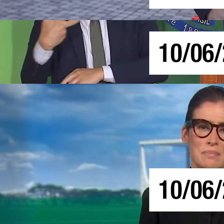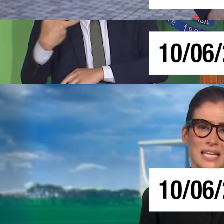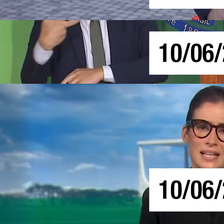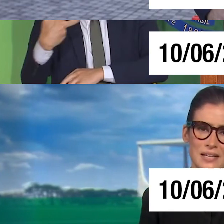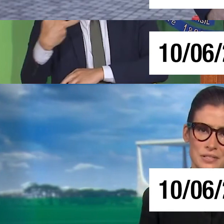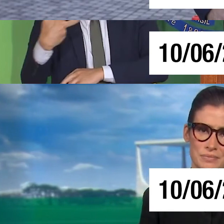temeridade.